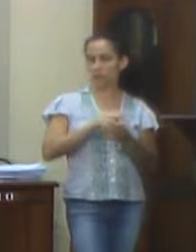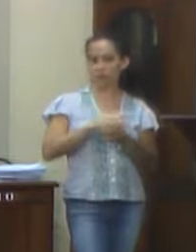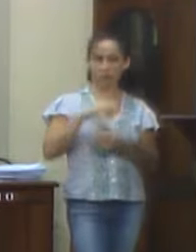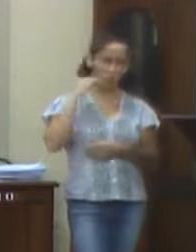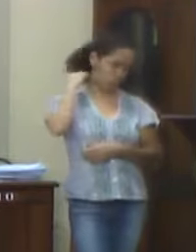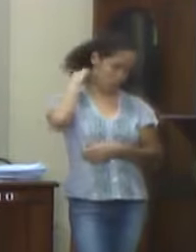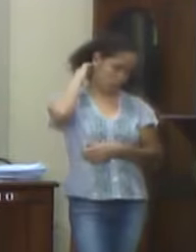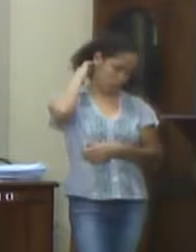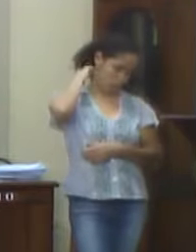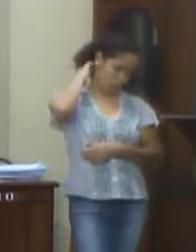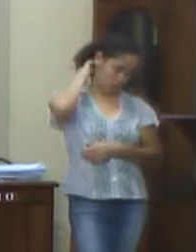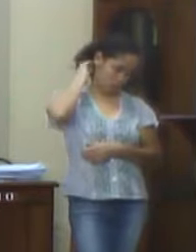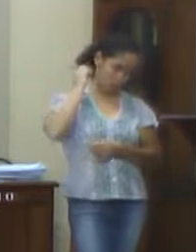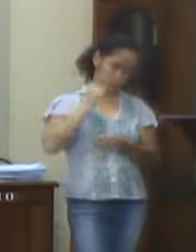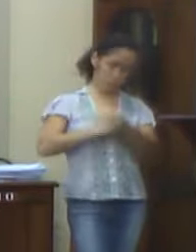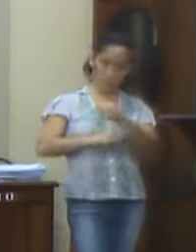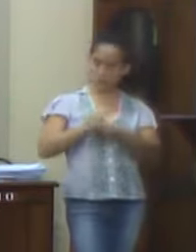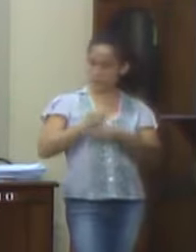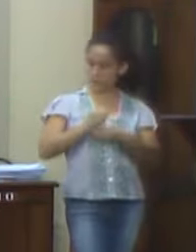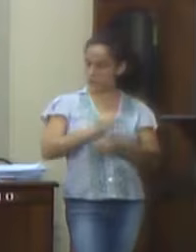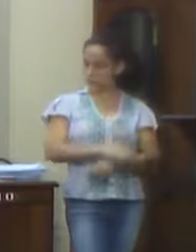relativas ao exercício de 2017.